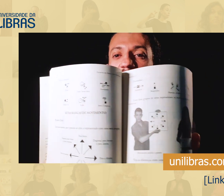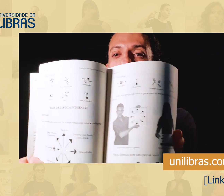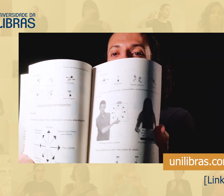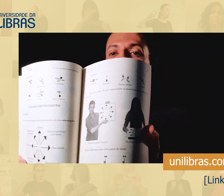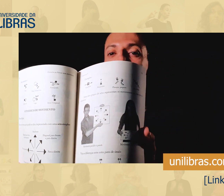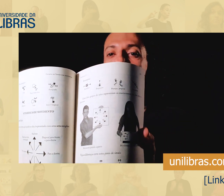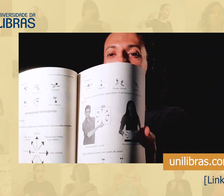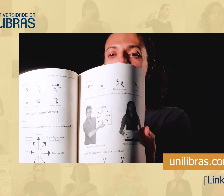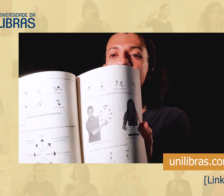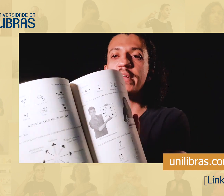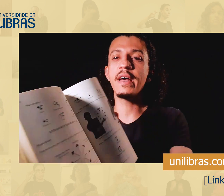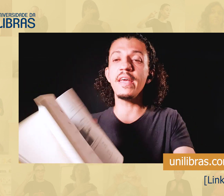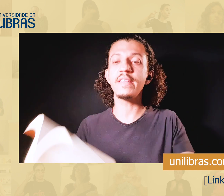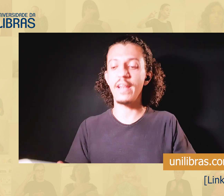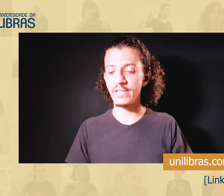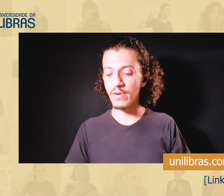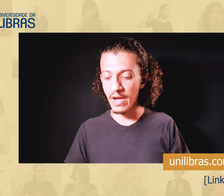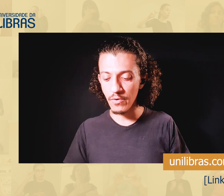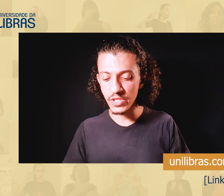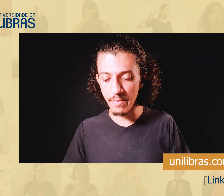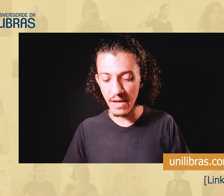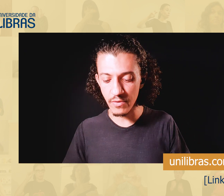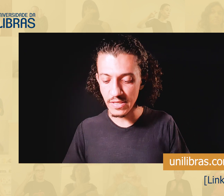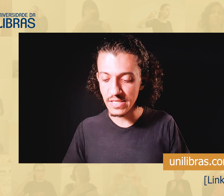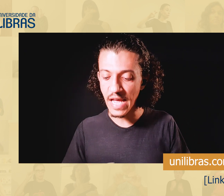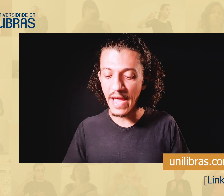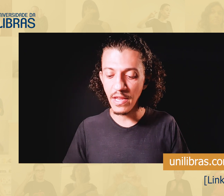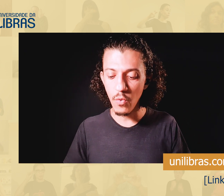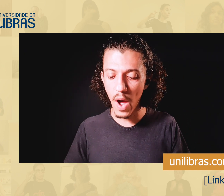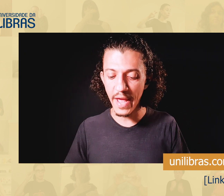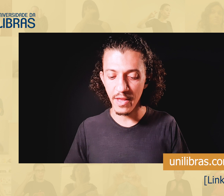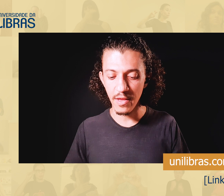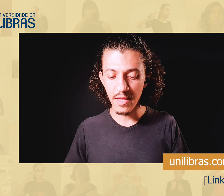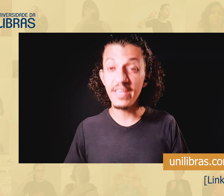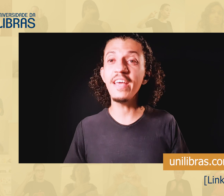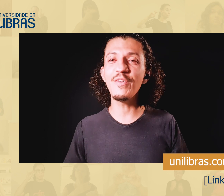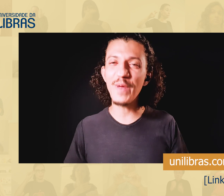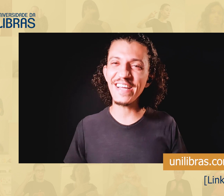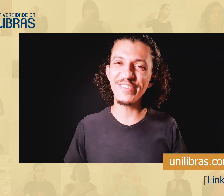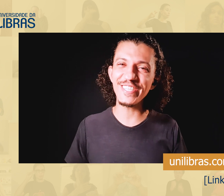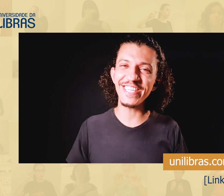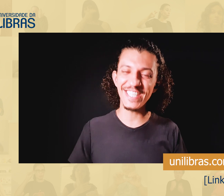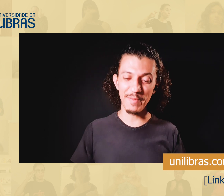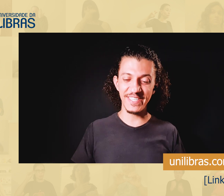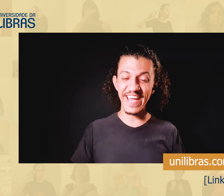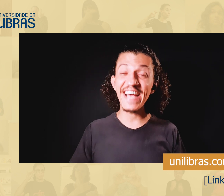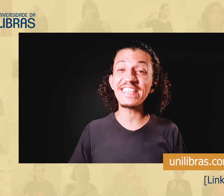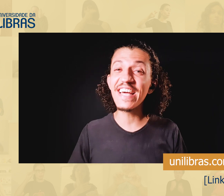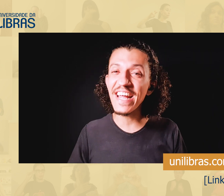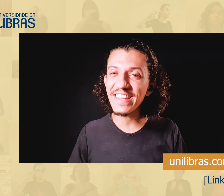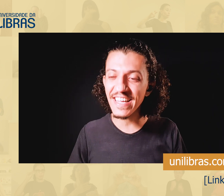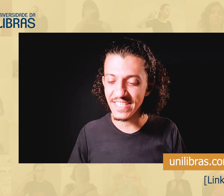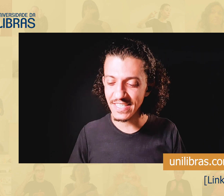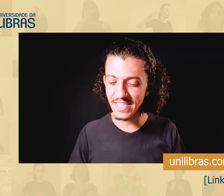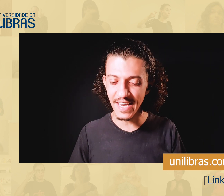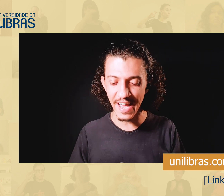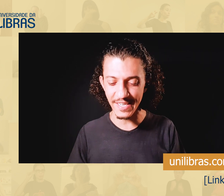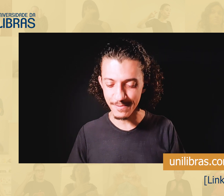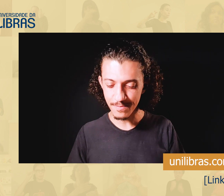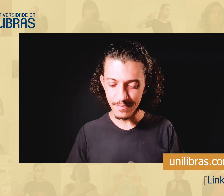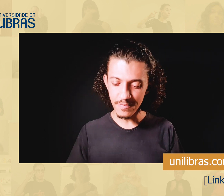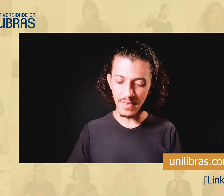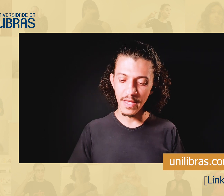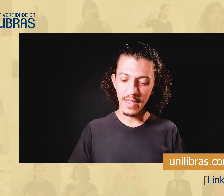através de um sistema de escrita internacional chamado SignWiring, que no Brasil a gente chama de escrita de